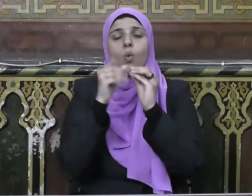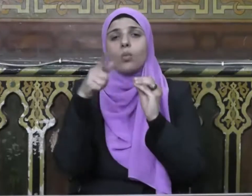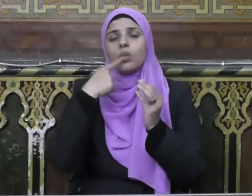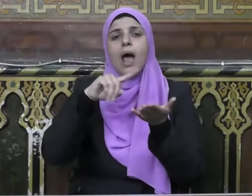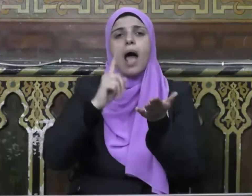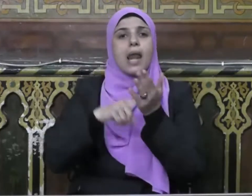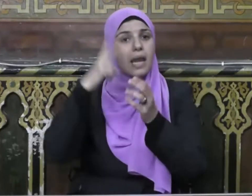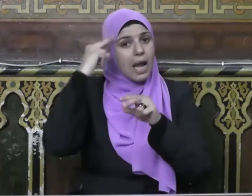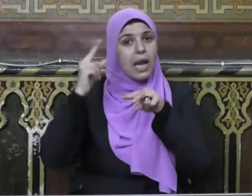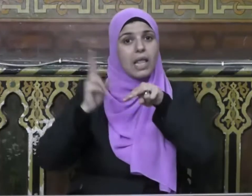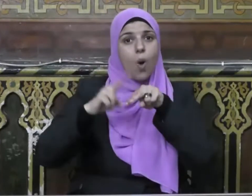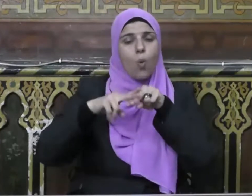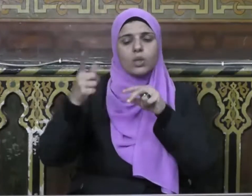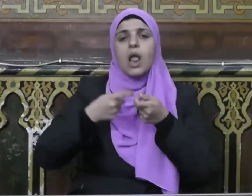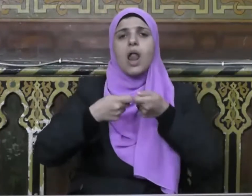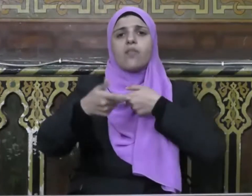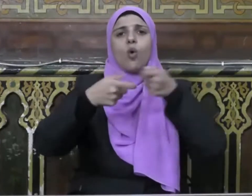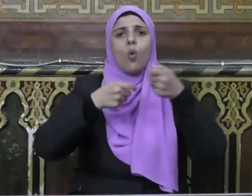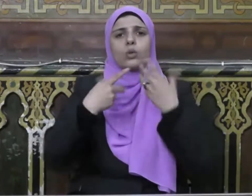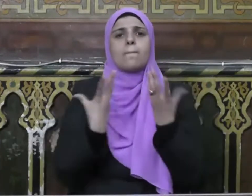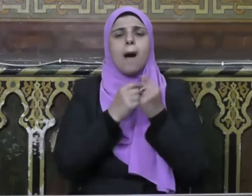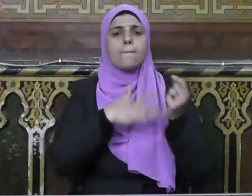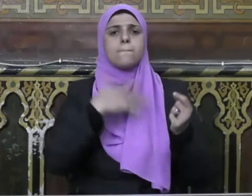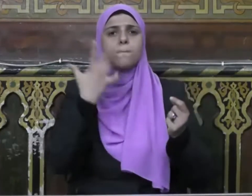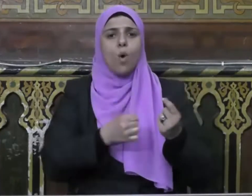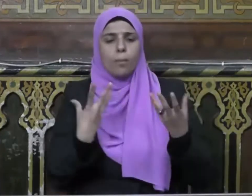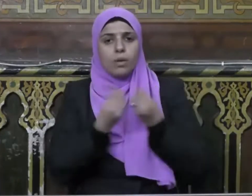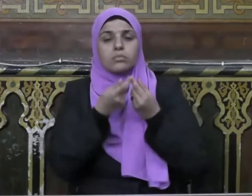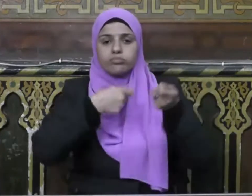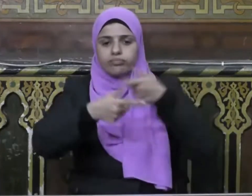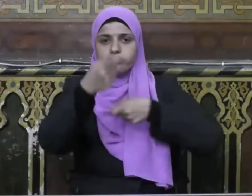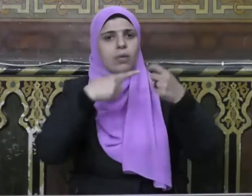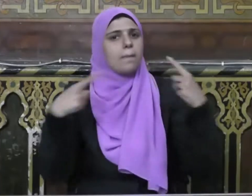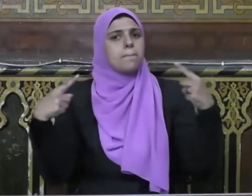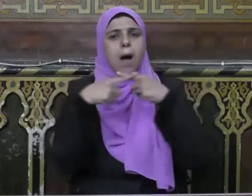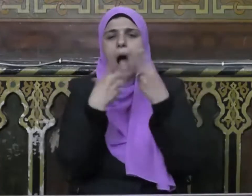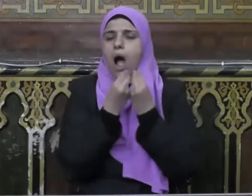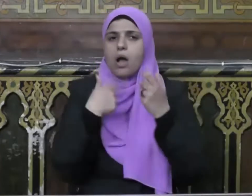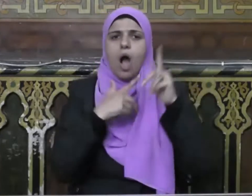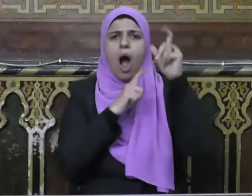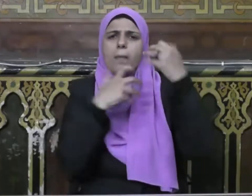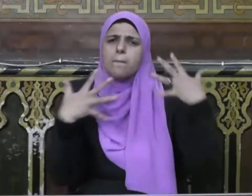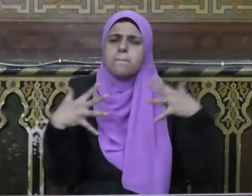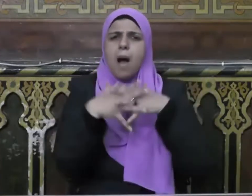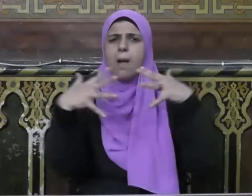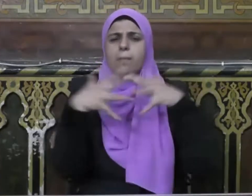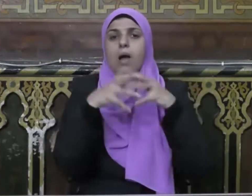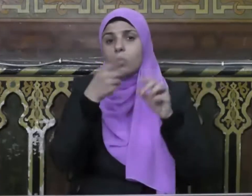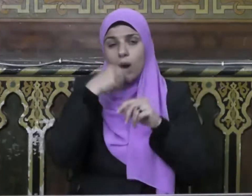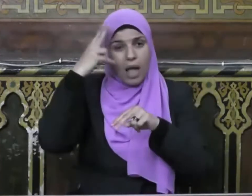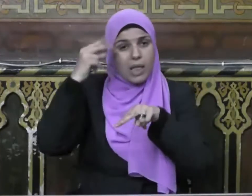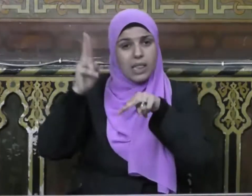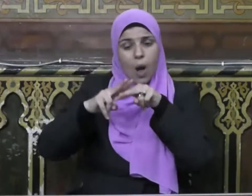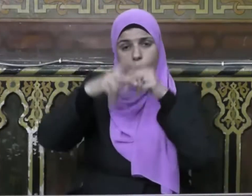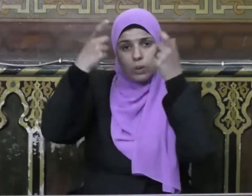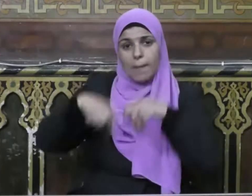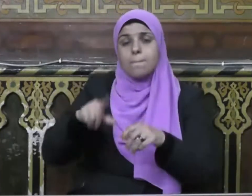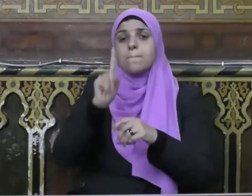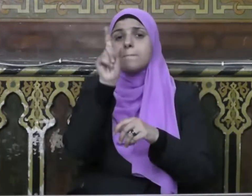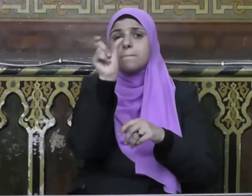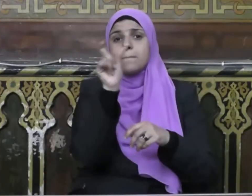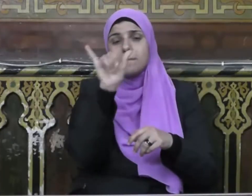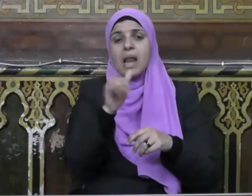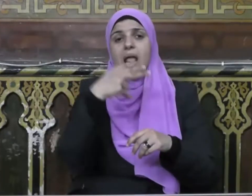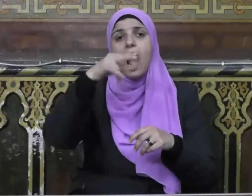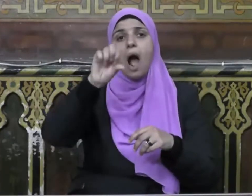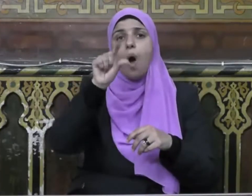أن اليهود ينفقون مع المؤمنين ما دام محاربين وأن يهود بني